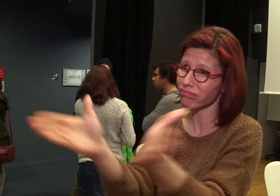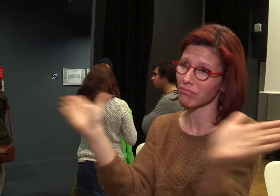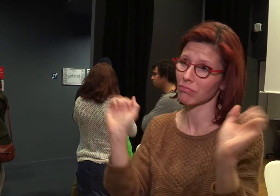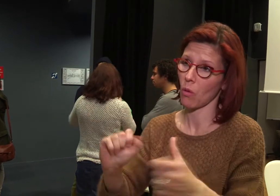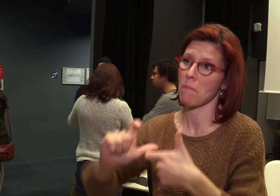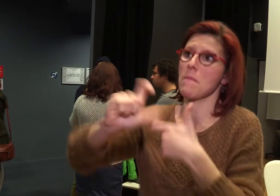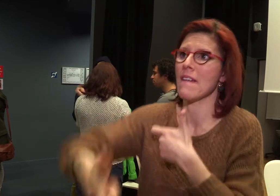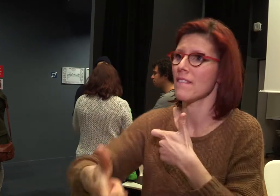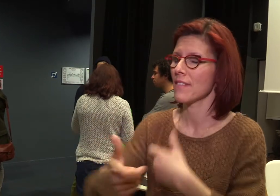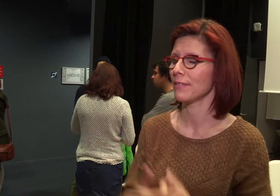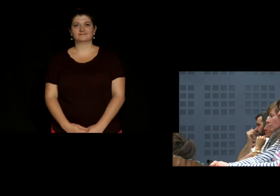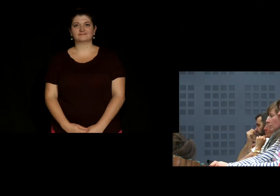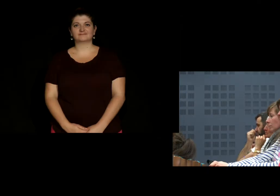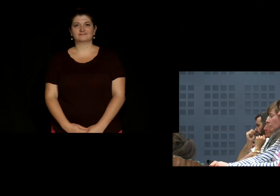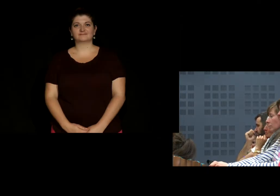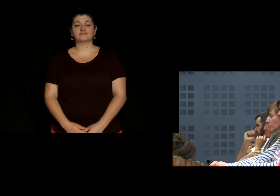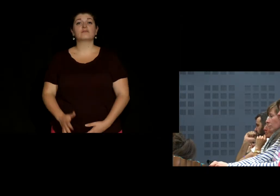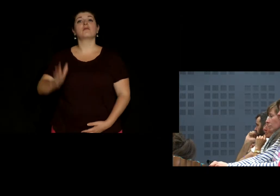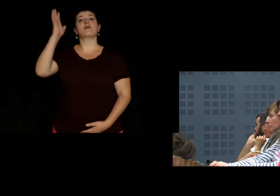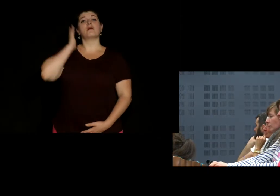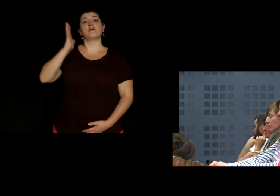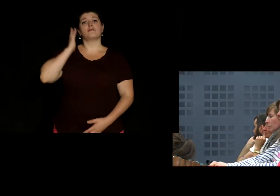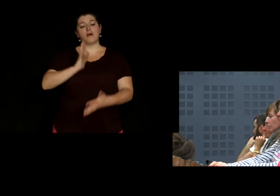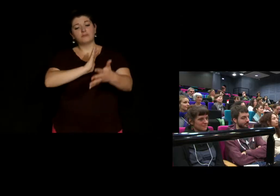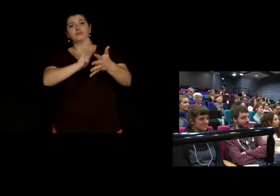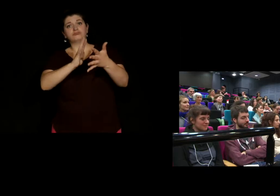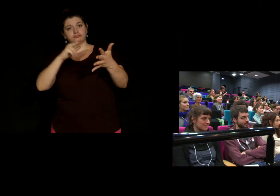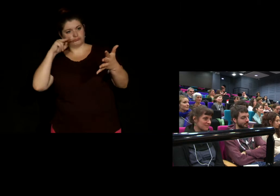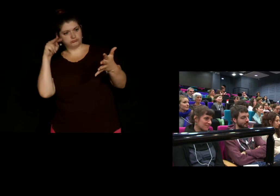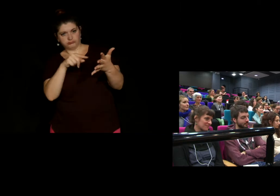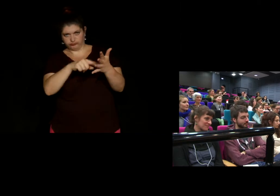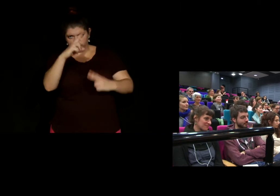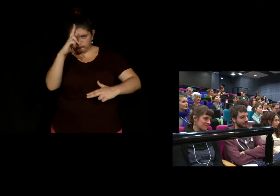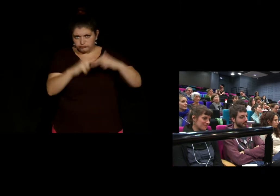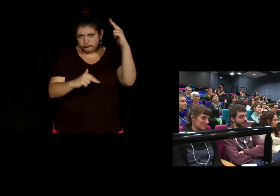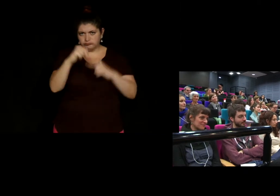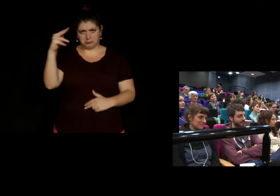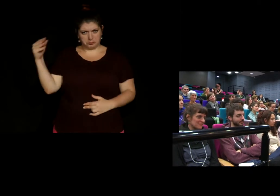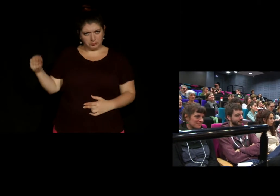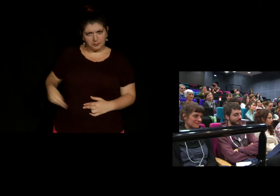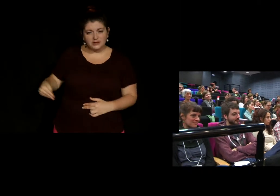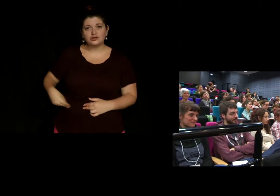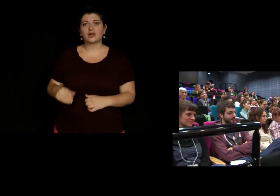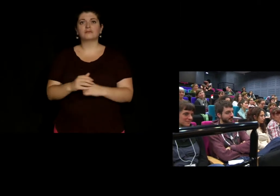français, etc. Dans le passé, la langue des signes a été considérée comme obscène, voire comme étant un péché.